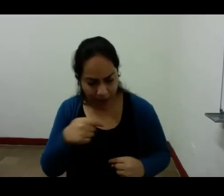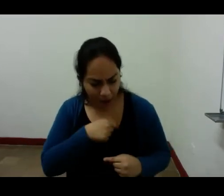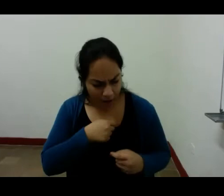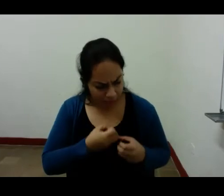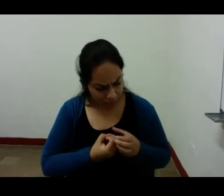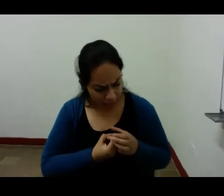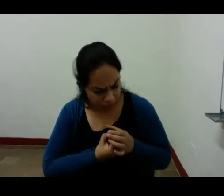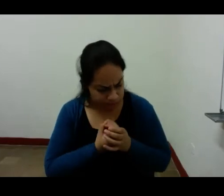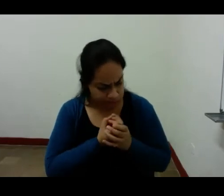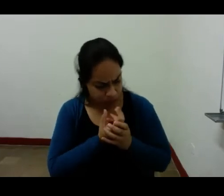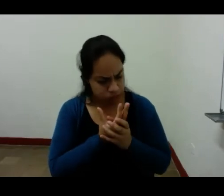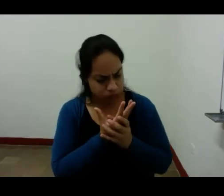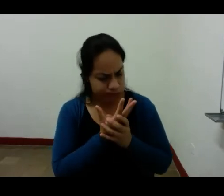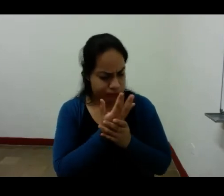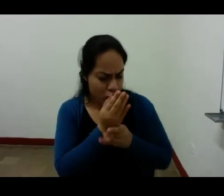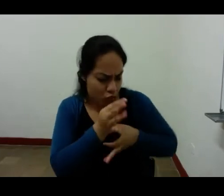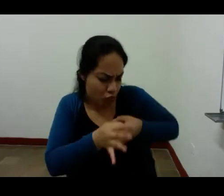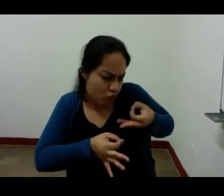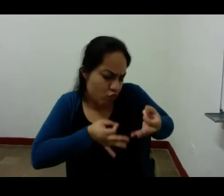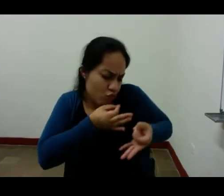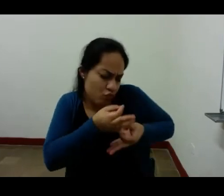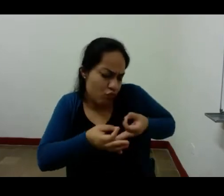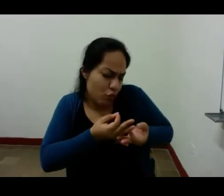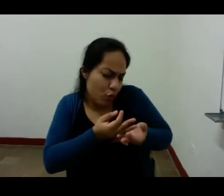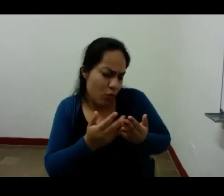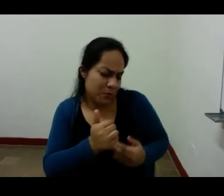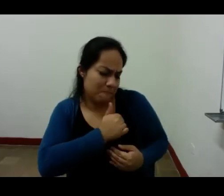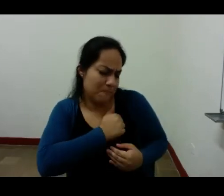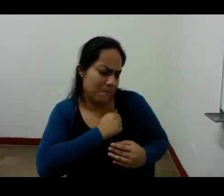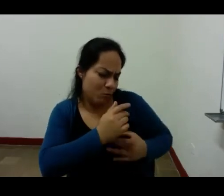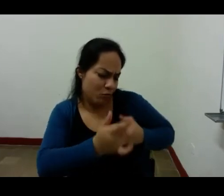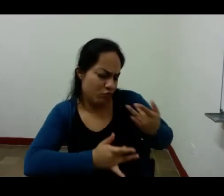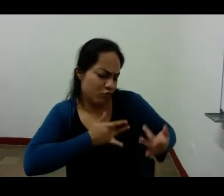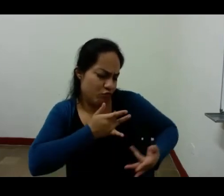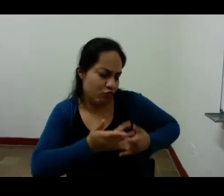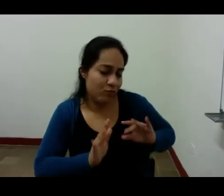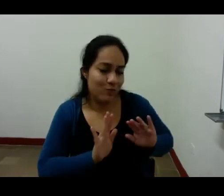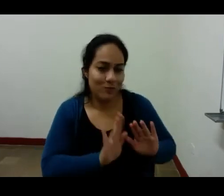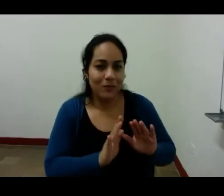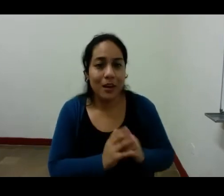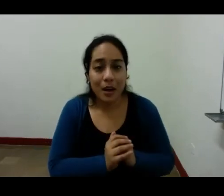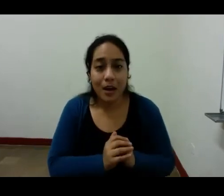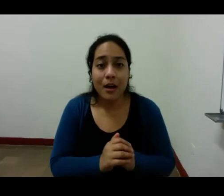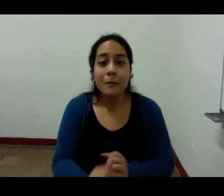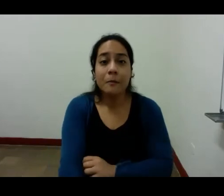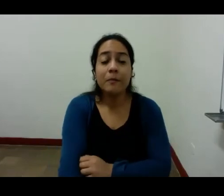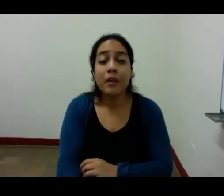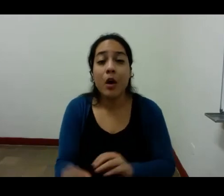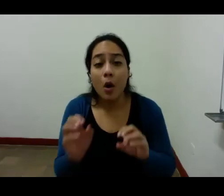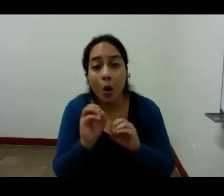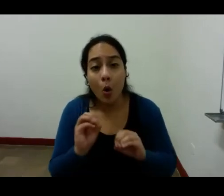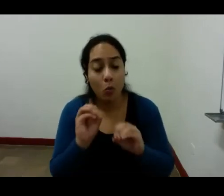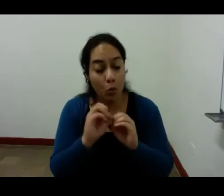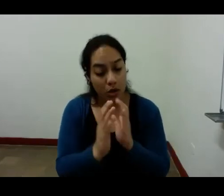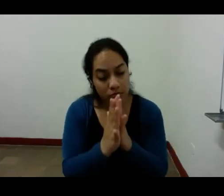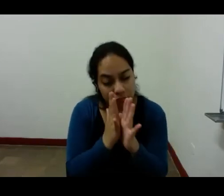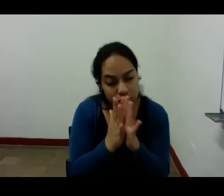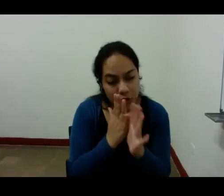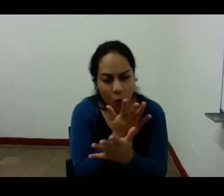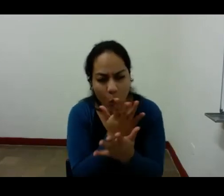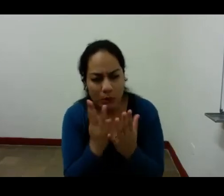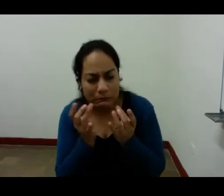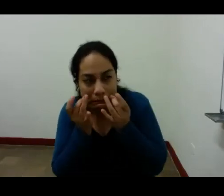invernadero las propias sensaciones al abolir todo contacto perturbador con